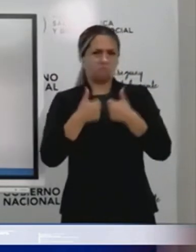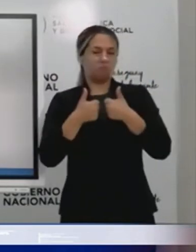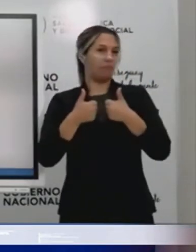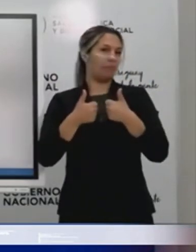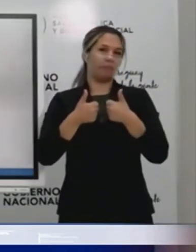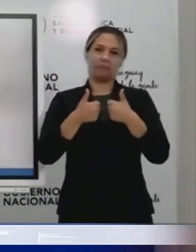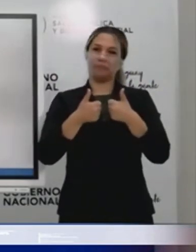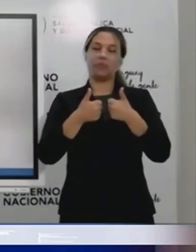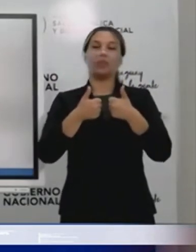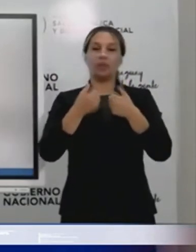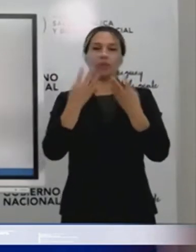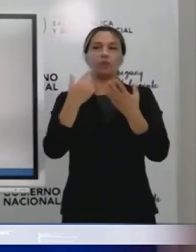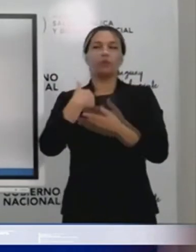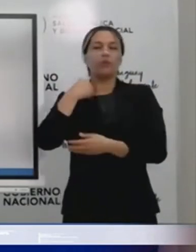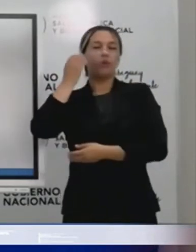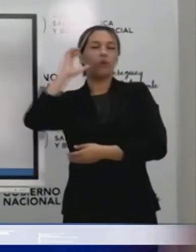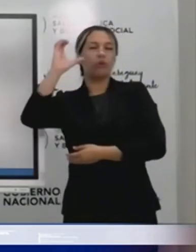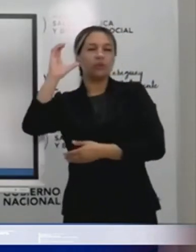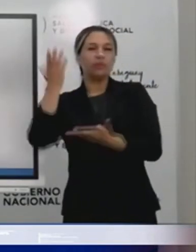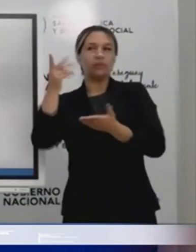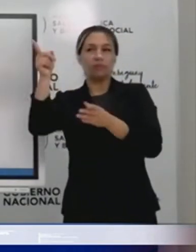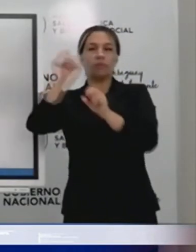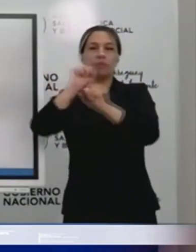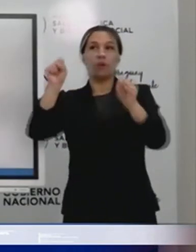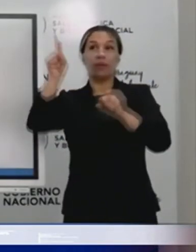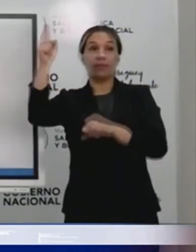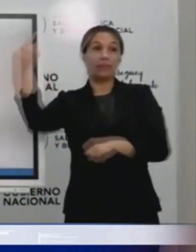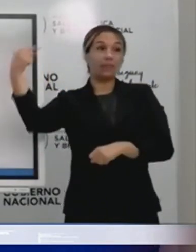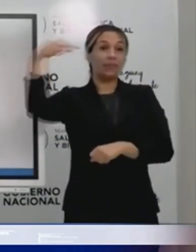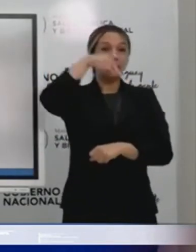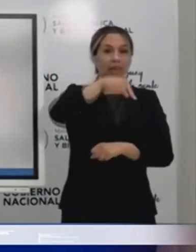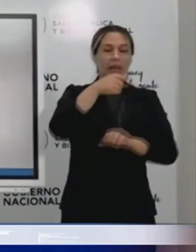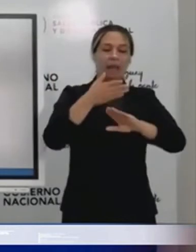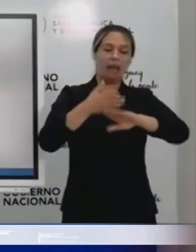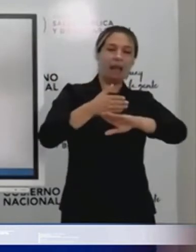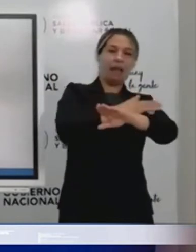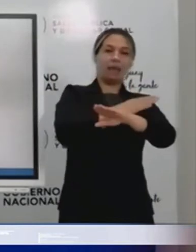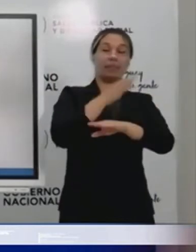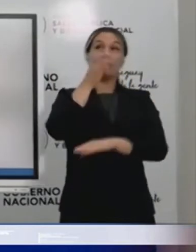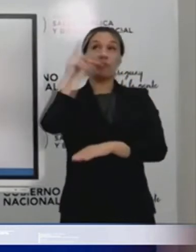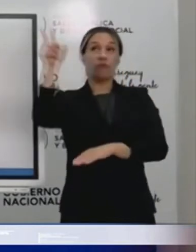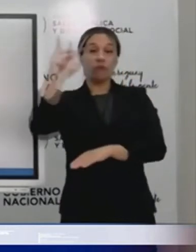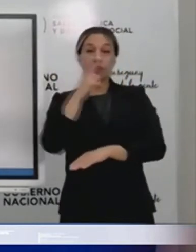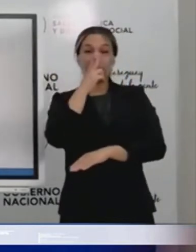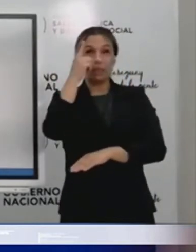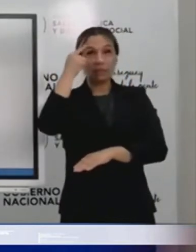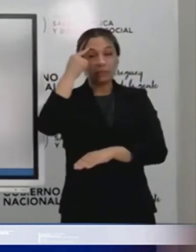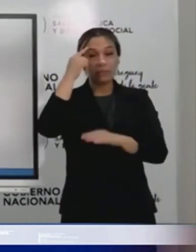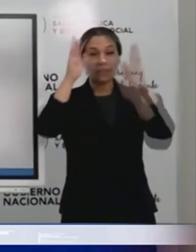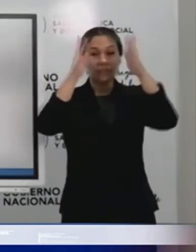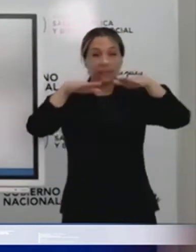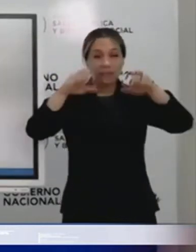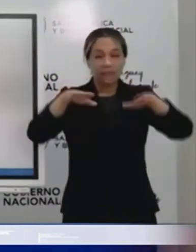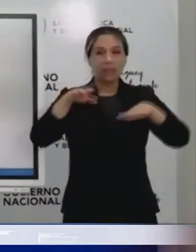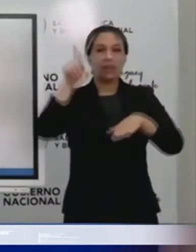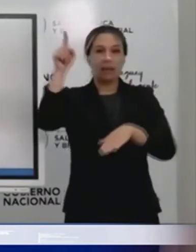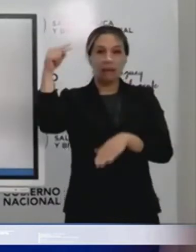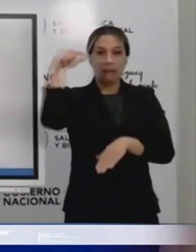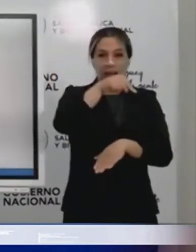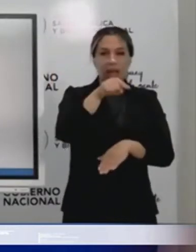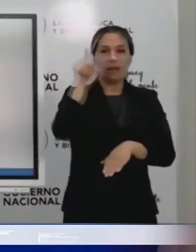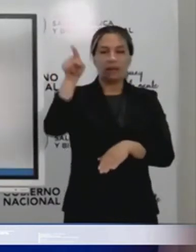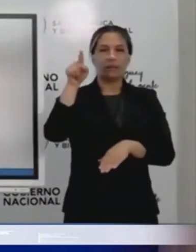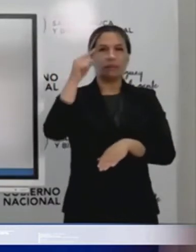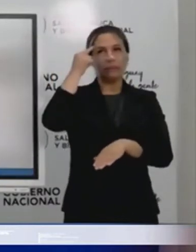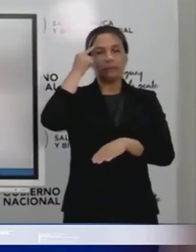Entonces, lo que yo les recomendé a ellos es, bueno, por lo menos los 10 días antes de venir, si ustedes van a venir para pasar las fiestas con su papá allá para 23, 22, los